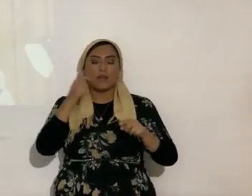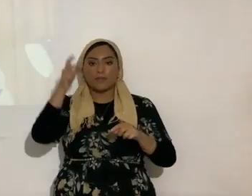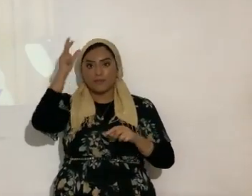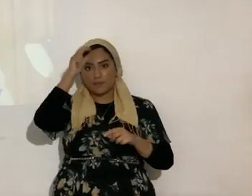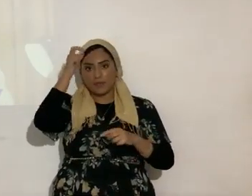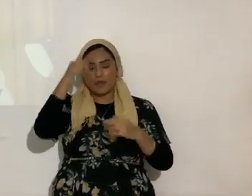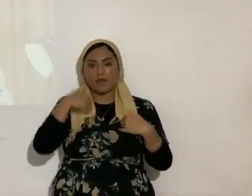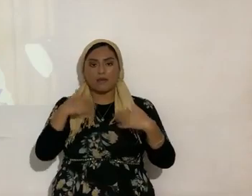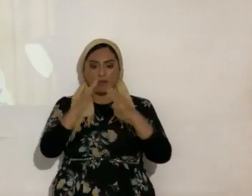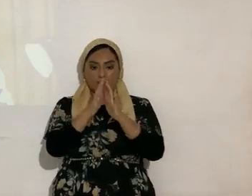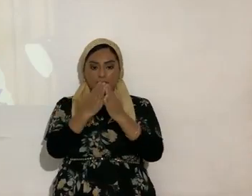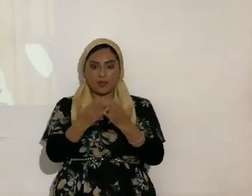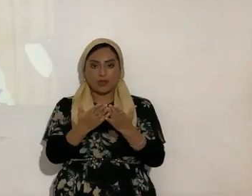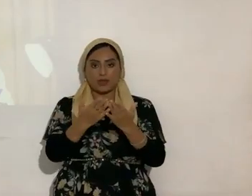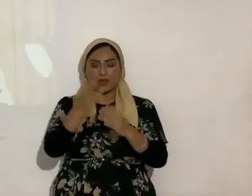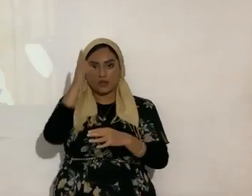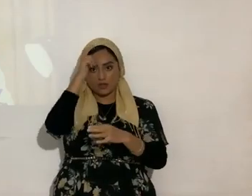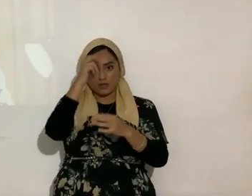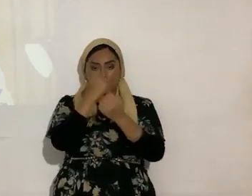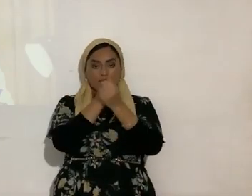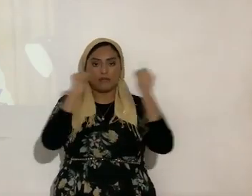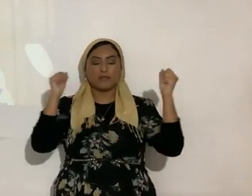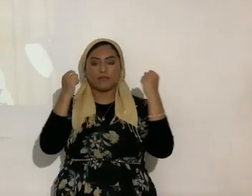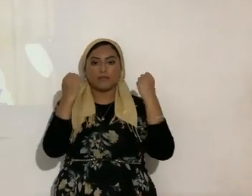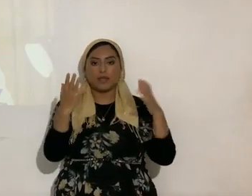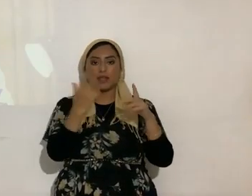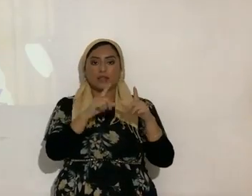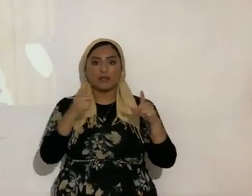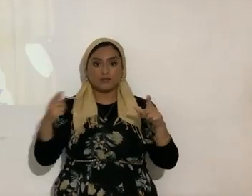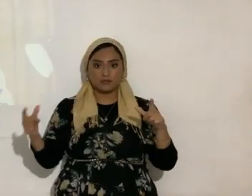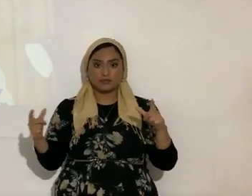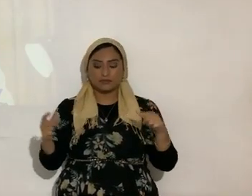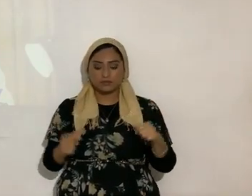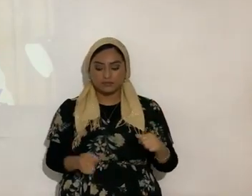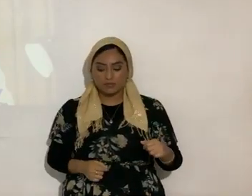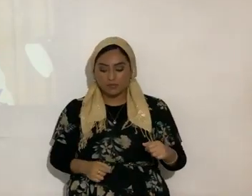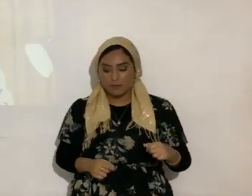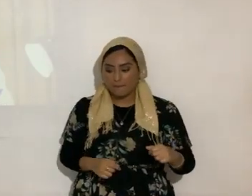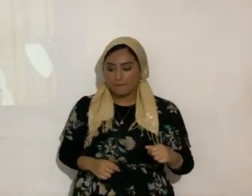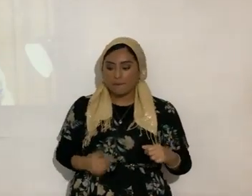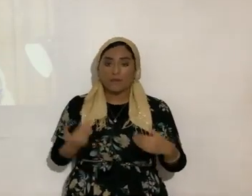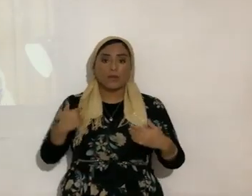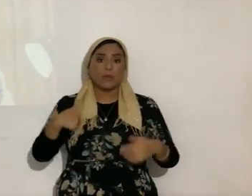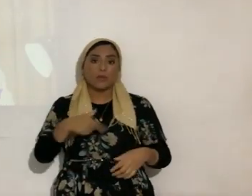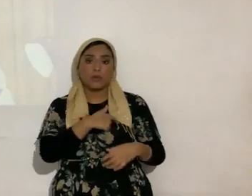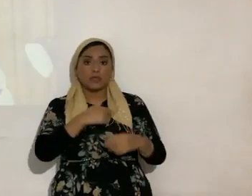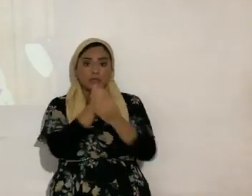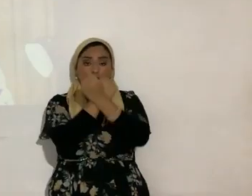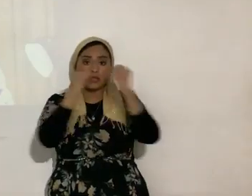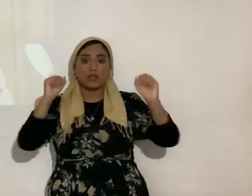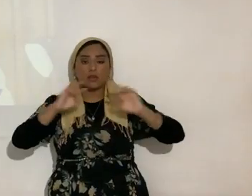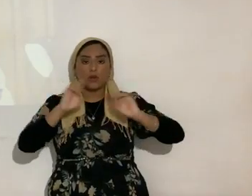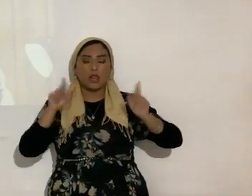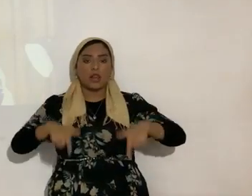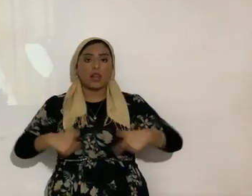hay un libro de liberación demoníaca en varios idiomas, ¿sí? Entonces, ya nosotros como salvos vivimos en la eternidad,